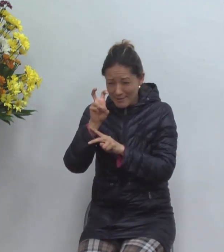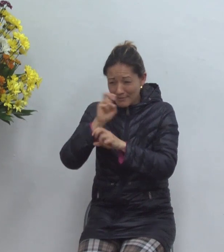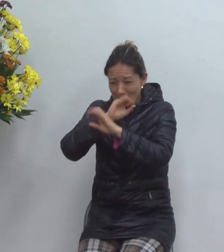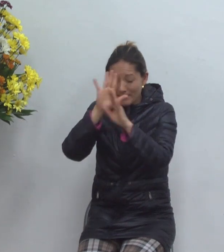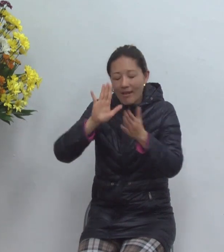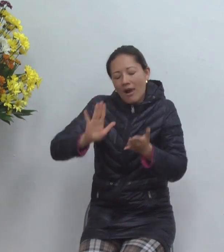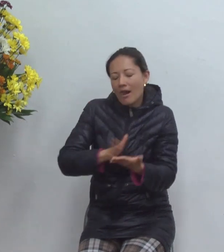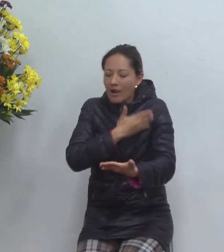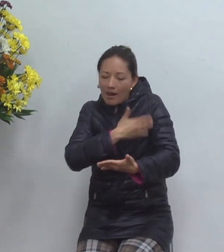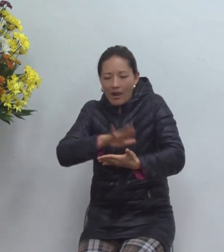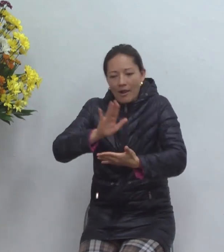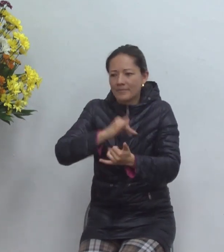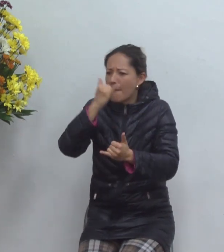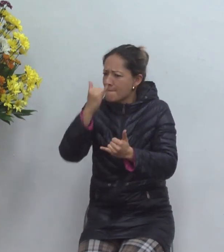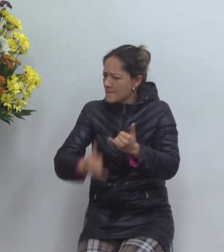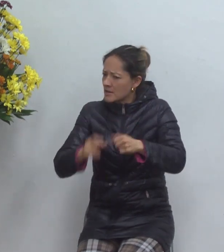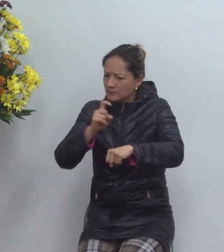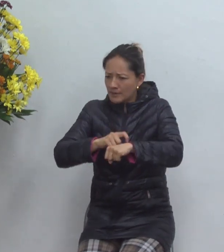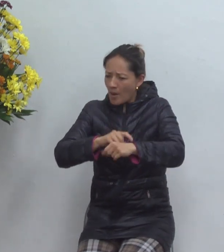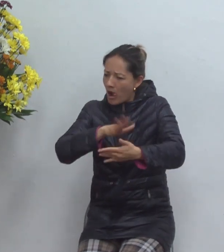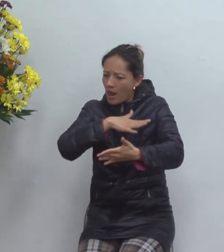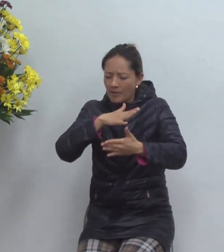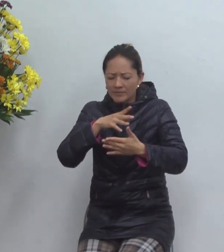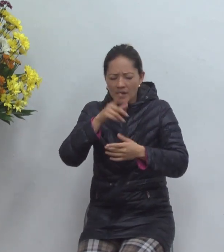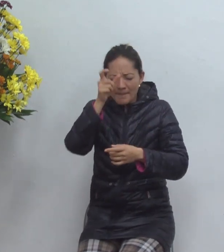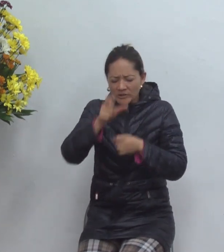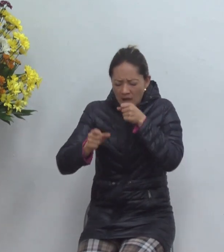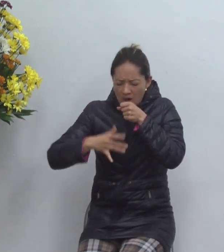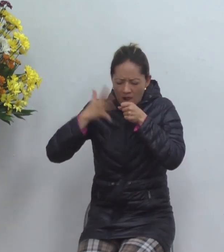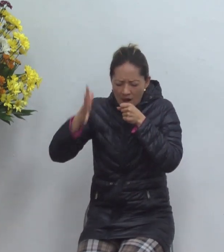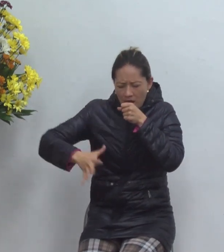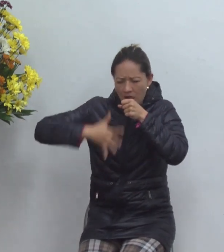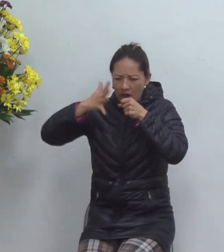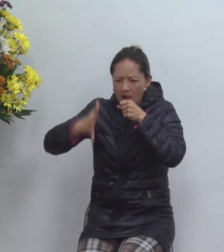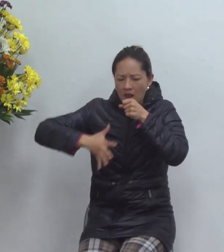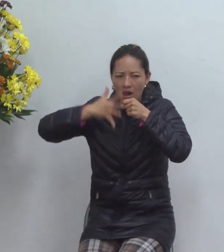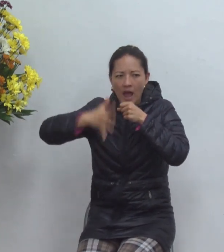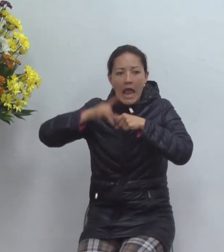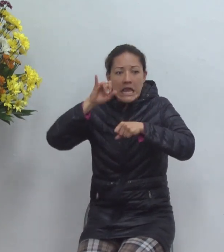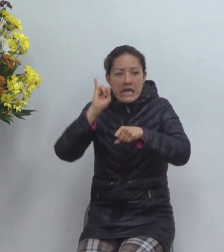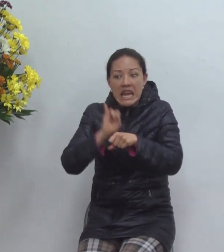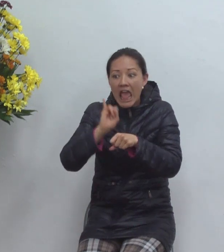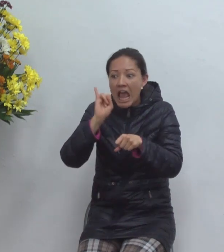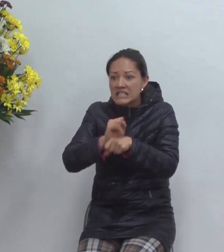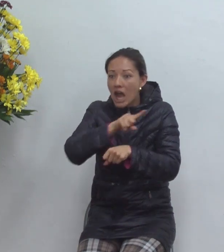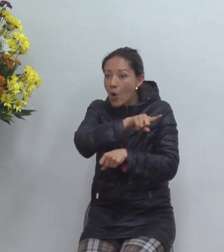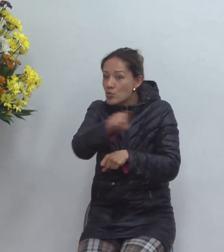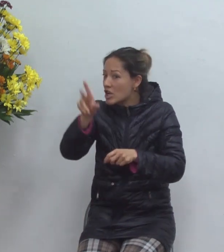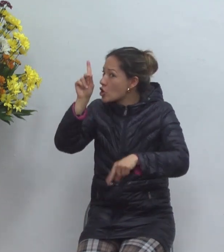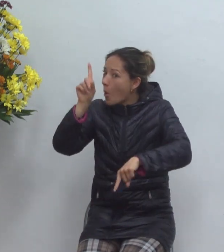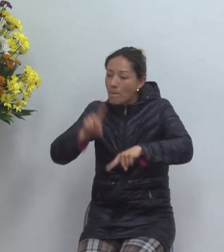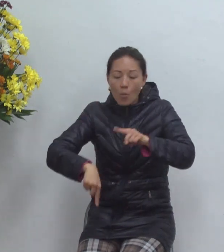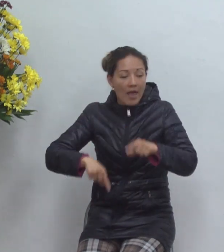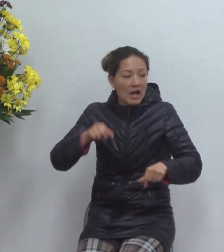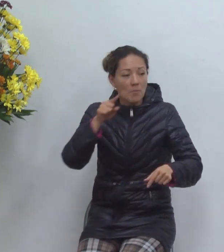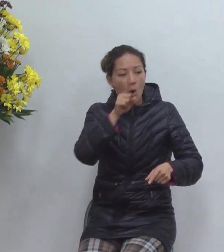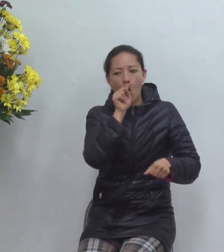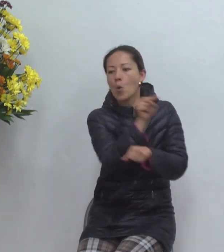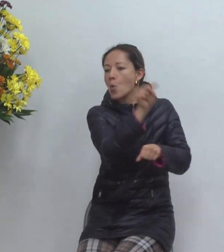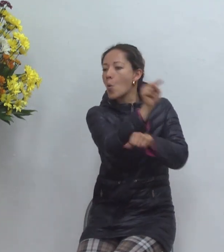que estaba ministrando empezó una palabra del señor y decía iglesia usted no puede condenar a nadie usted no puede rechazar a